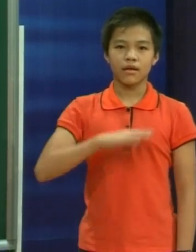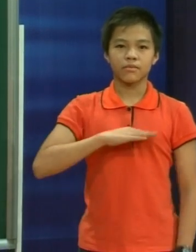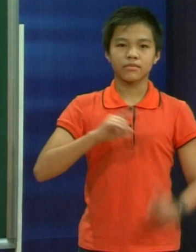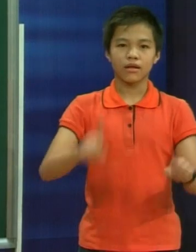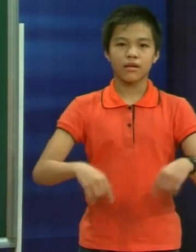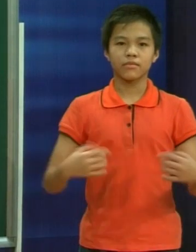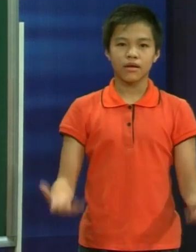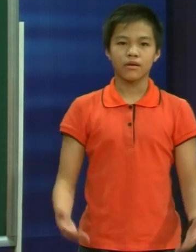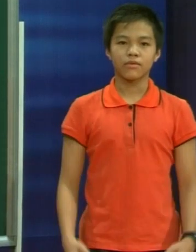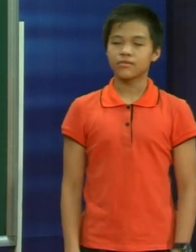Người em là người như thế nào